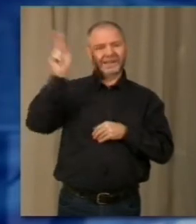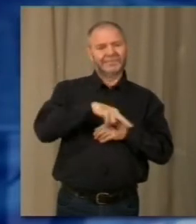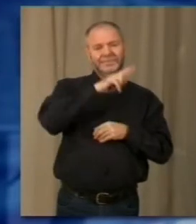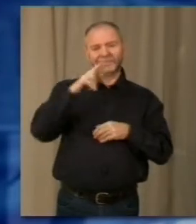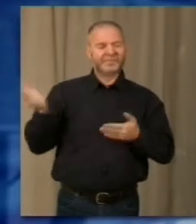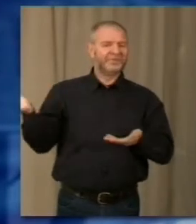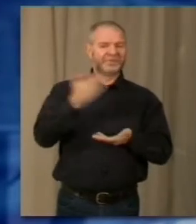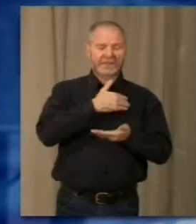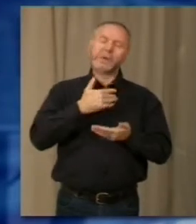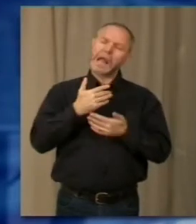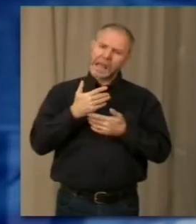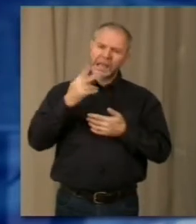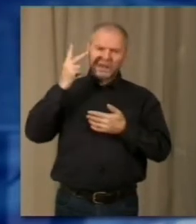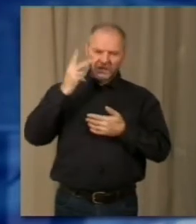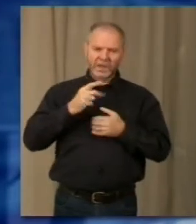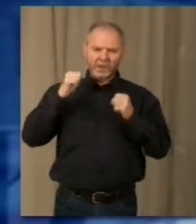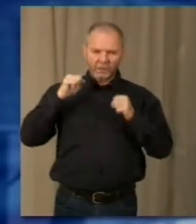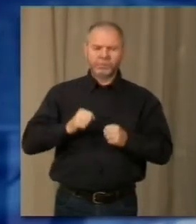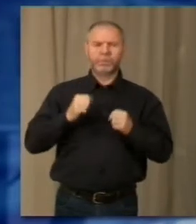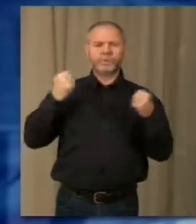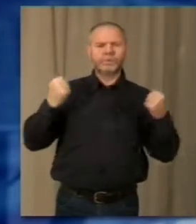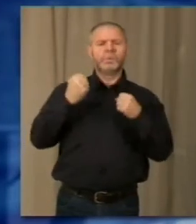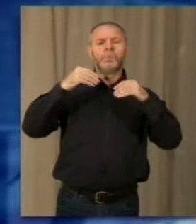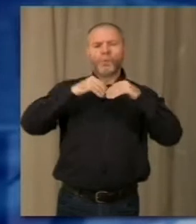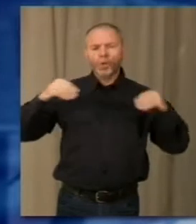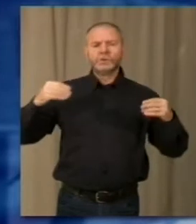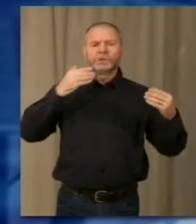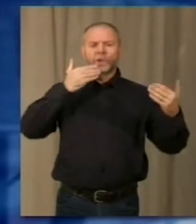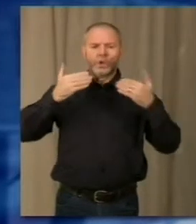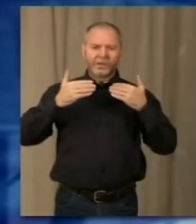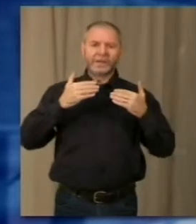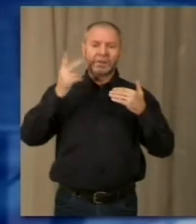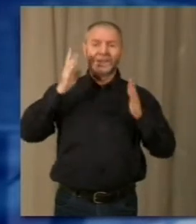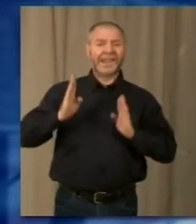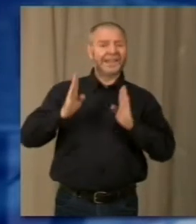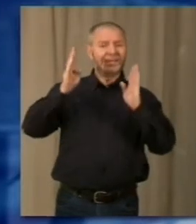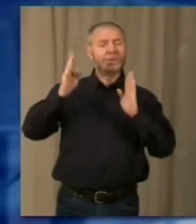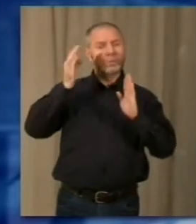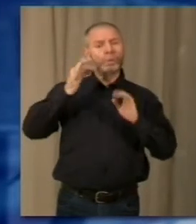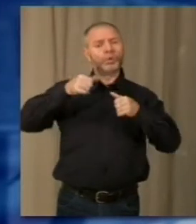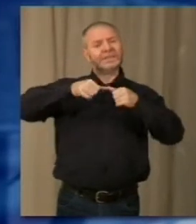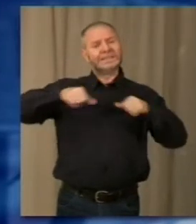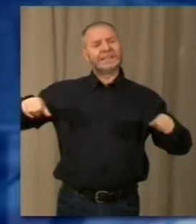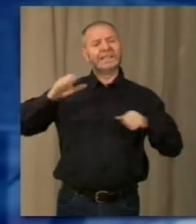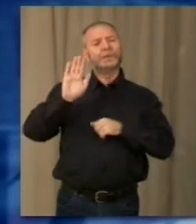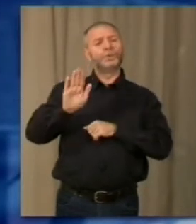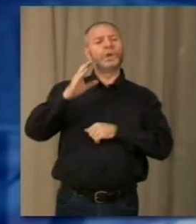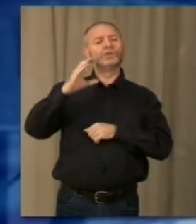promette di far rivivere con una serie di iniziative, come mostre e convegni. L'edificio fu infatti la sede storica della CGL.